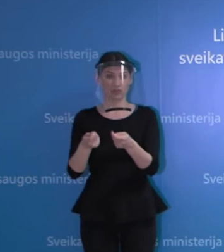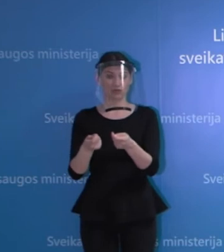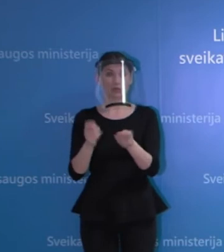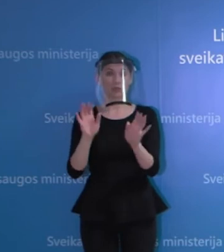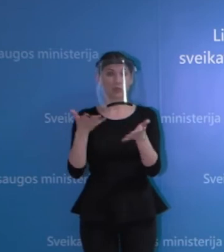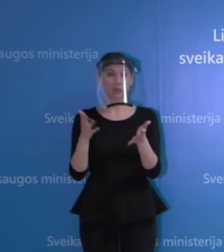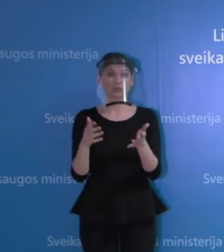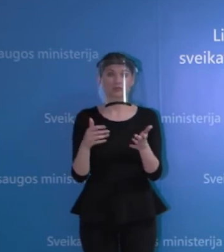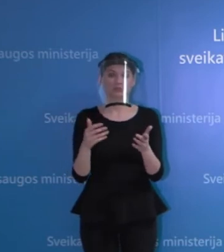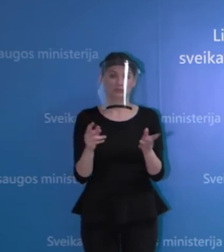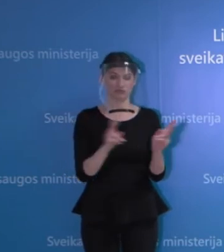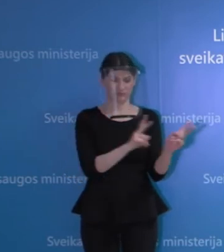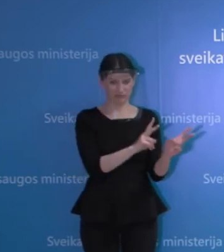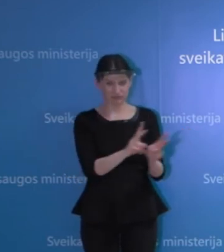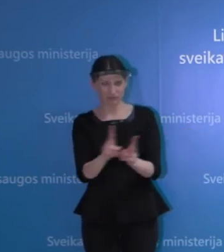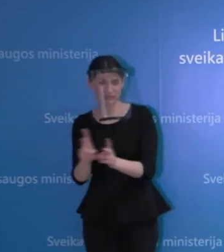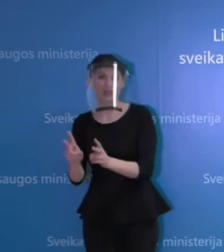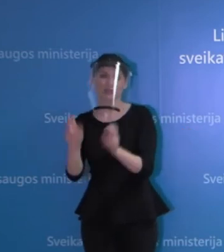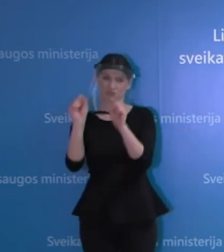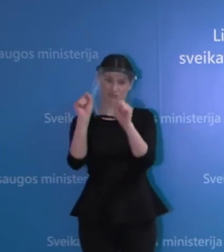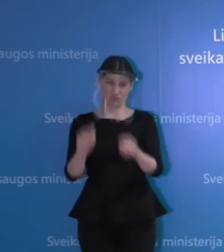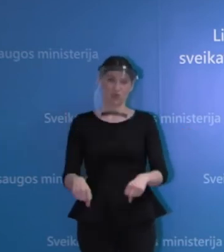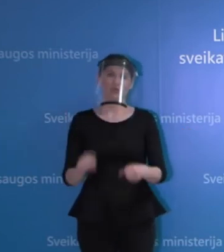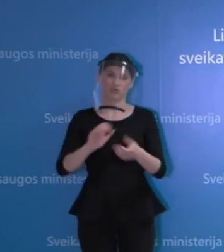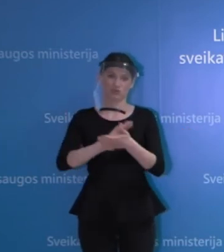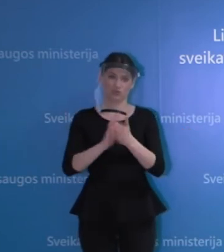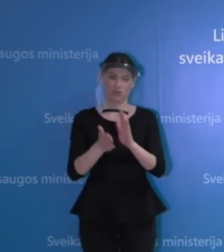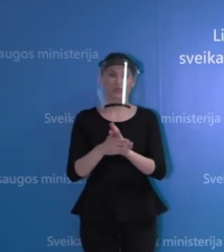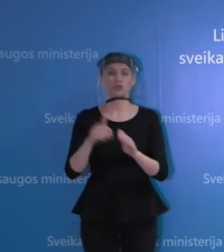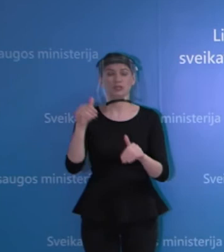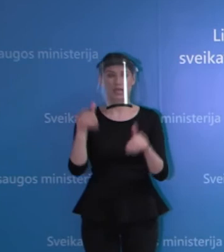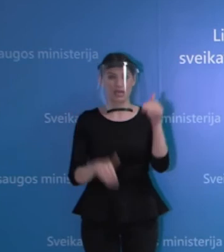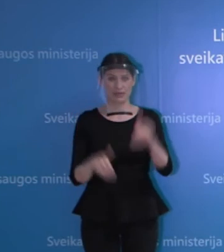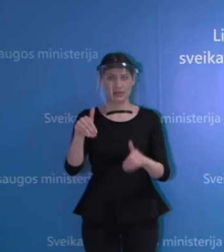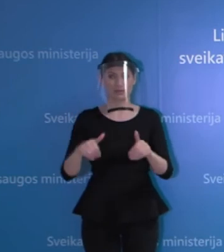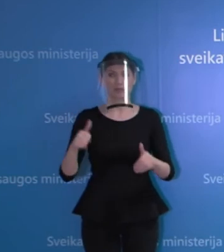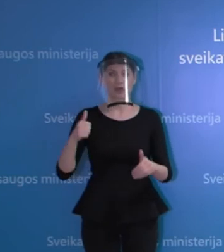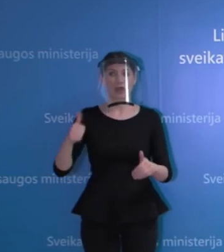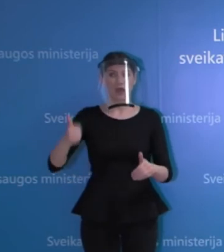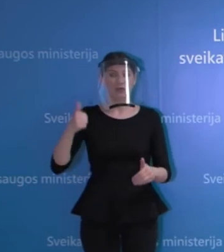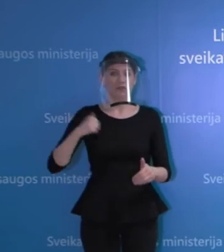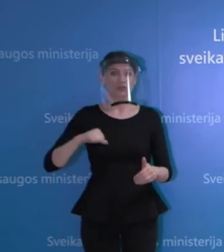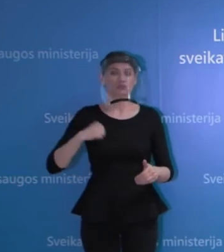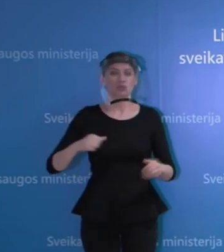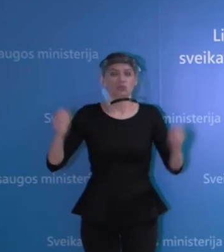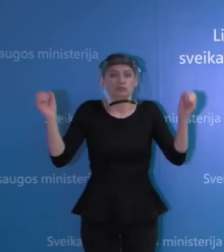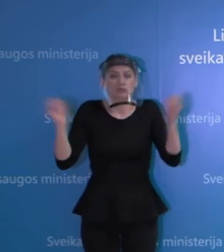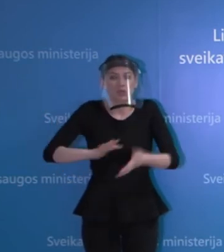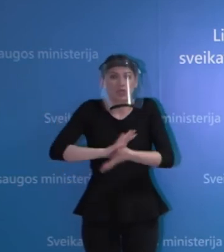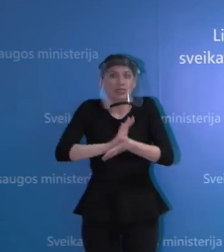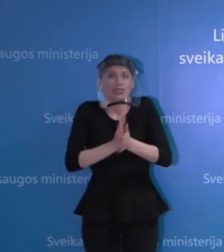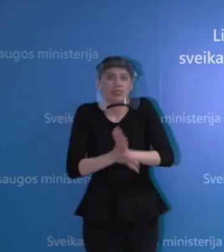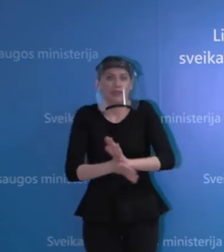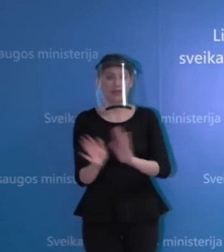situacija nepakis ir nepablogies, tikrai galima organizuoti taip, kad gyventojai nesusiburtų į vieną vietą vienu